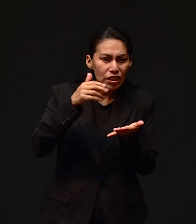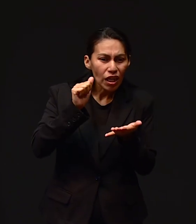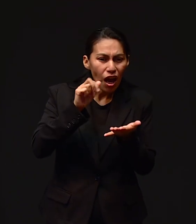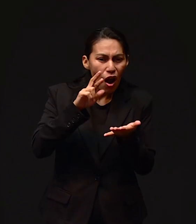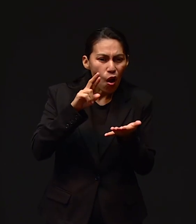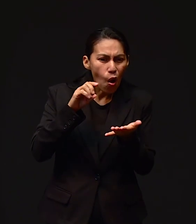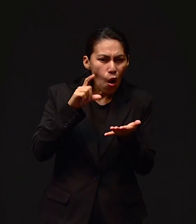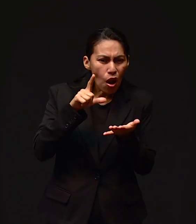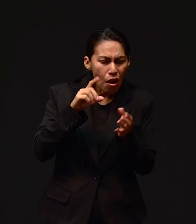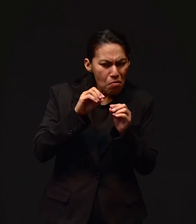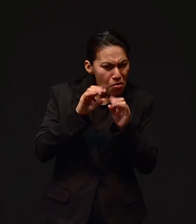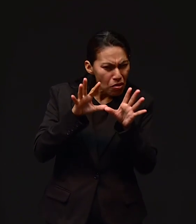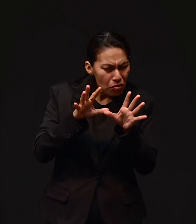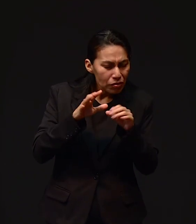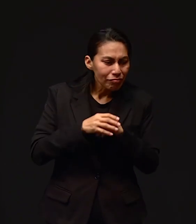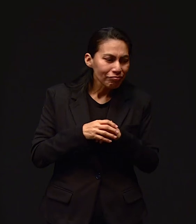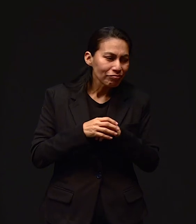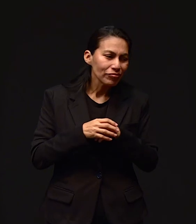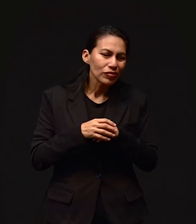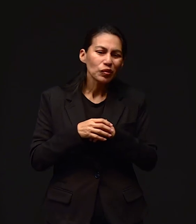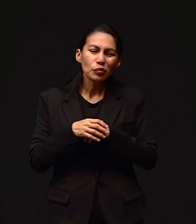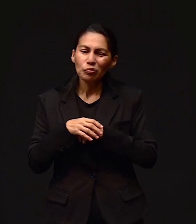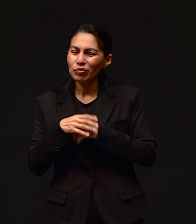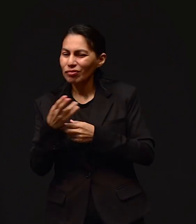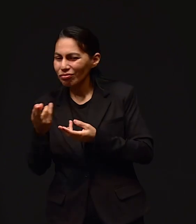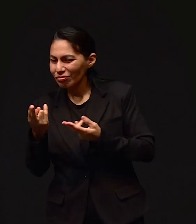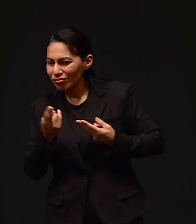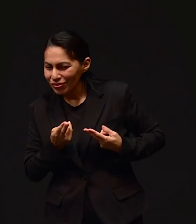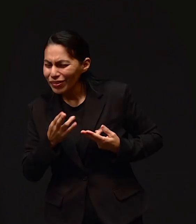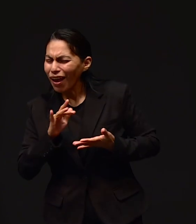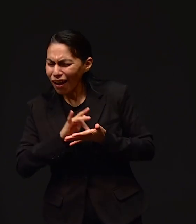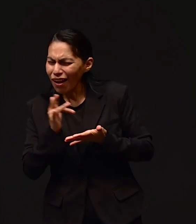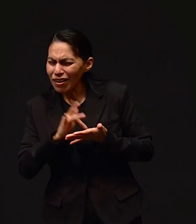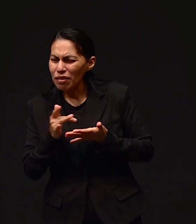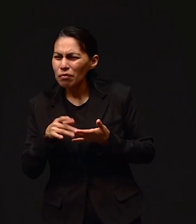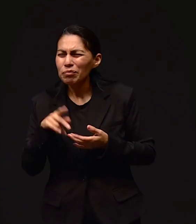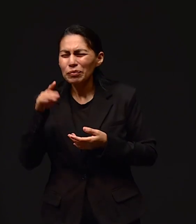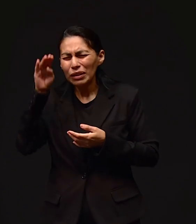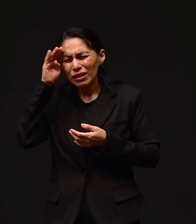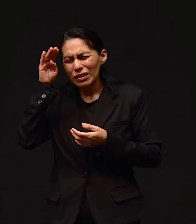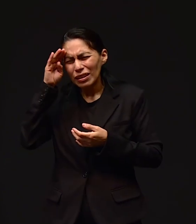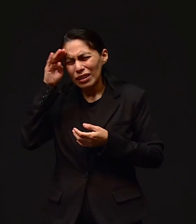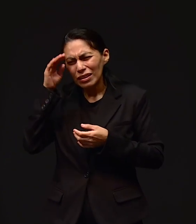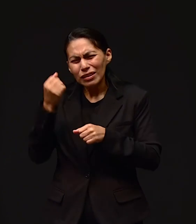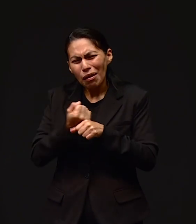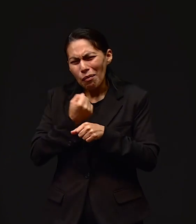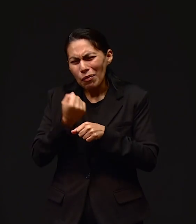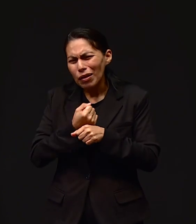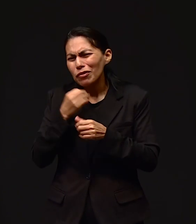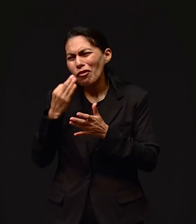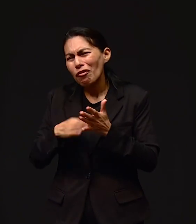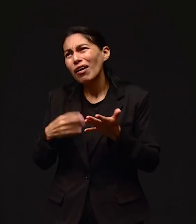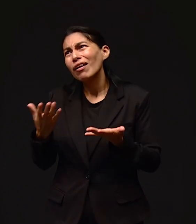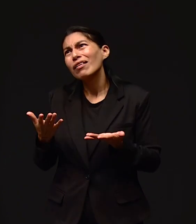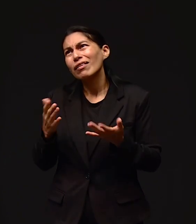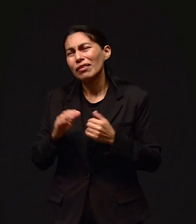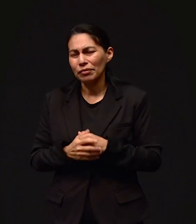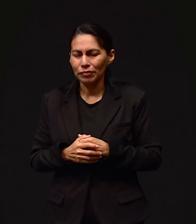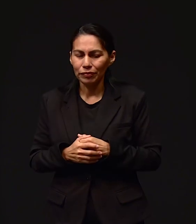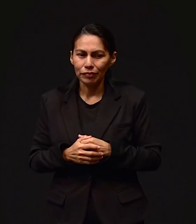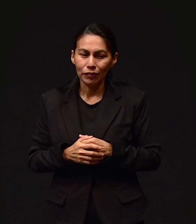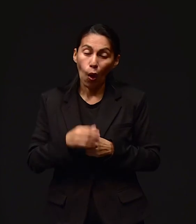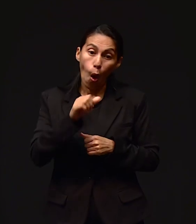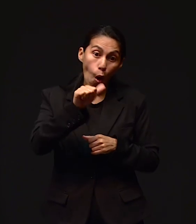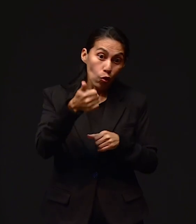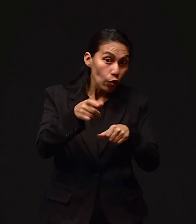recibí eso con gusto. bueno, dije, ay, pero me hacen falta mis negros de charol. Y bueno, al otro día regresa otra vez y me dice,